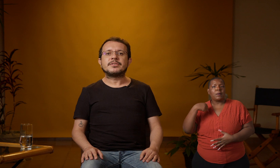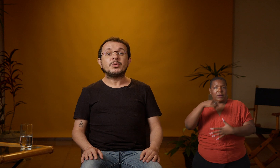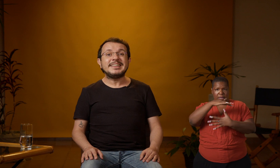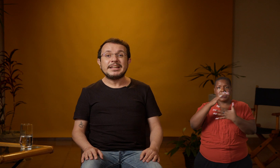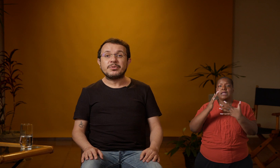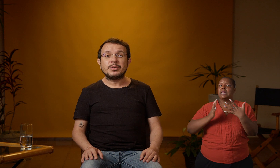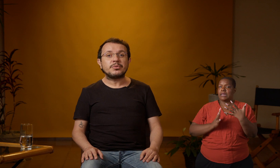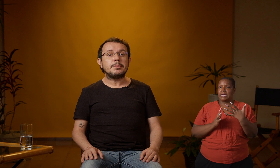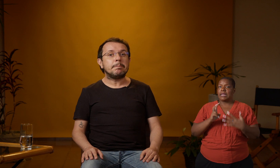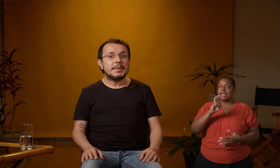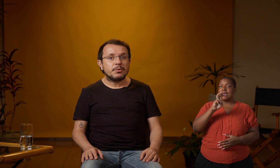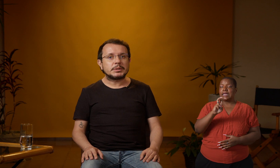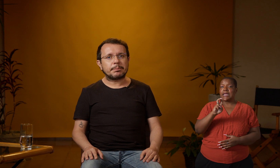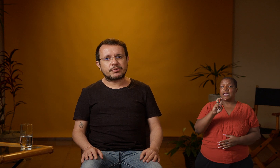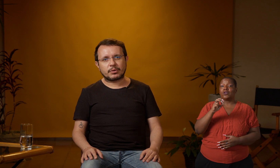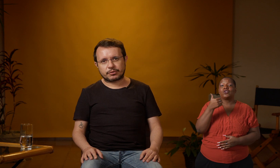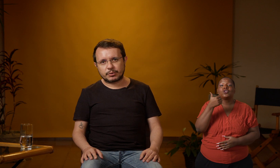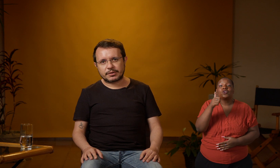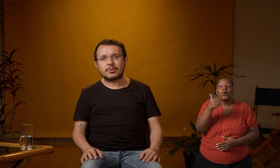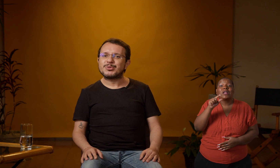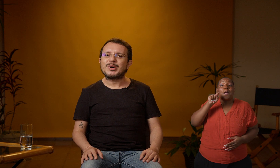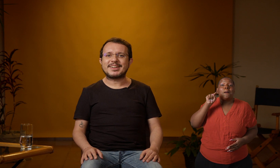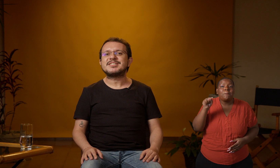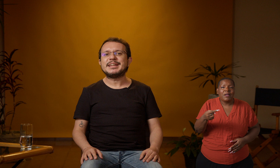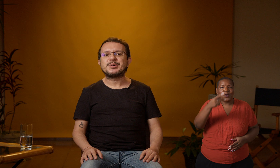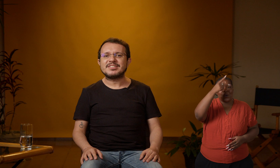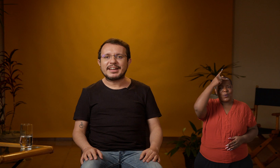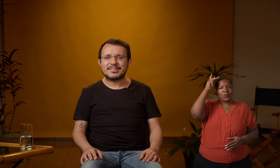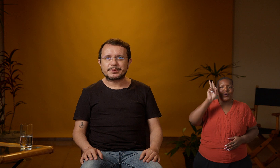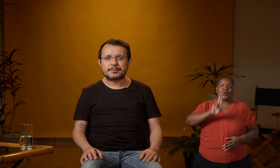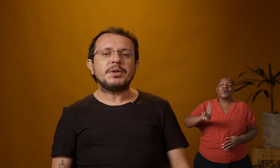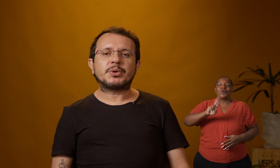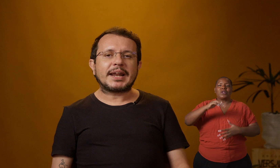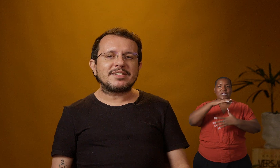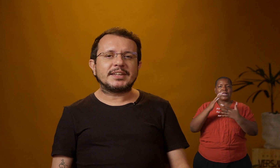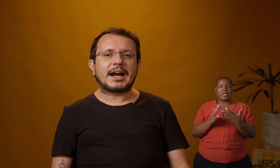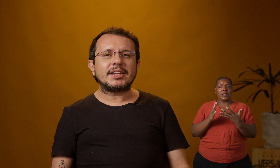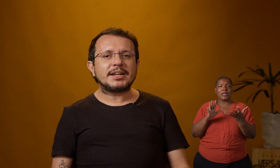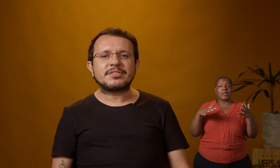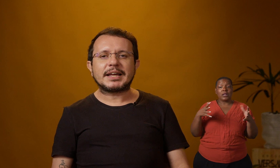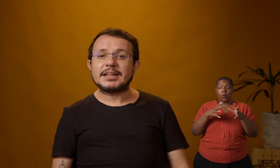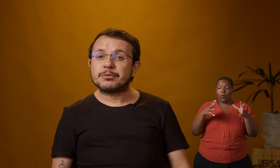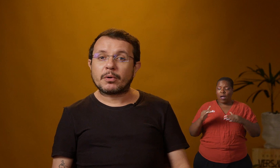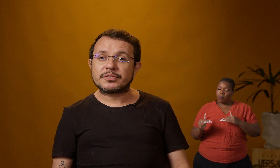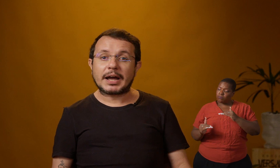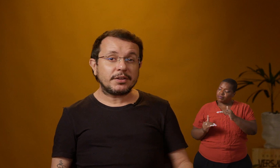São 511 mil pessoas surdas usuárias da língua de sinais. Enquanto cresce, a criança é exposta a